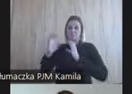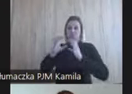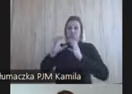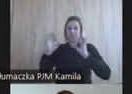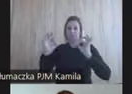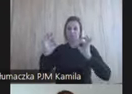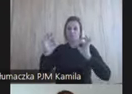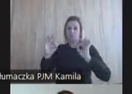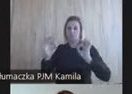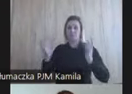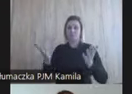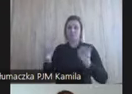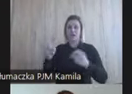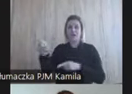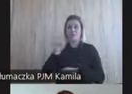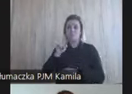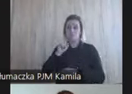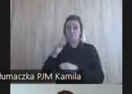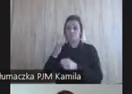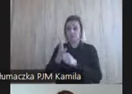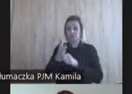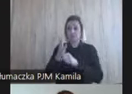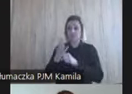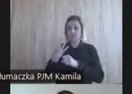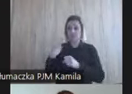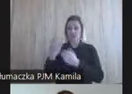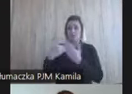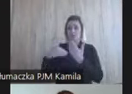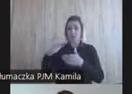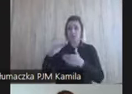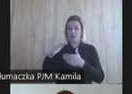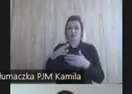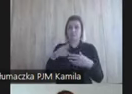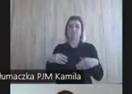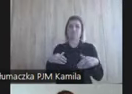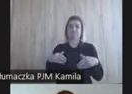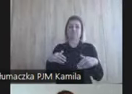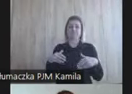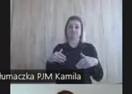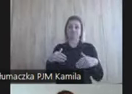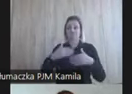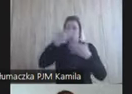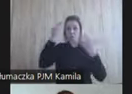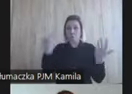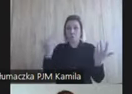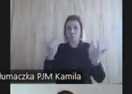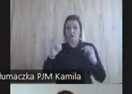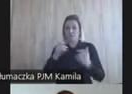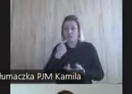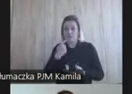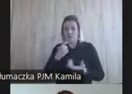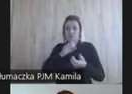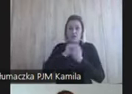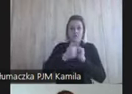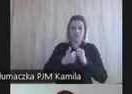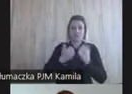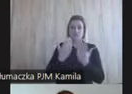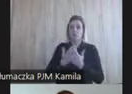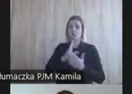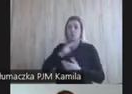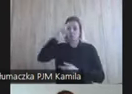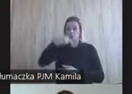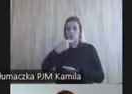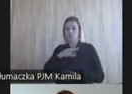miał czterdzieści parę lat, był bez języka. Bo razem z rodzicami ten język umarł. Więc